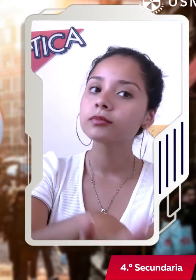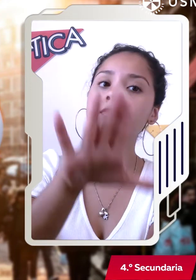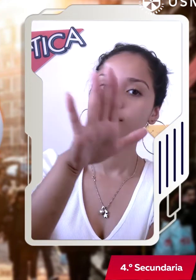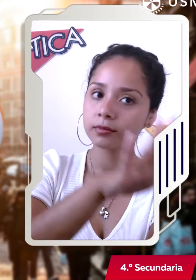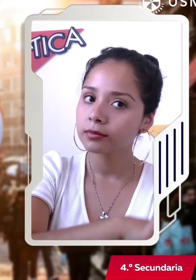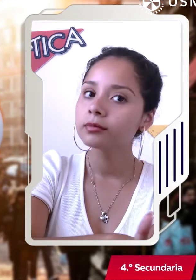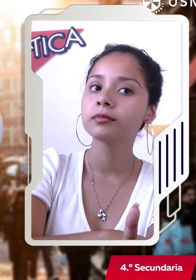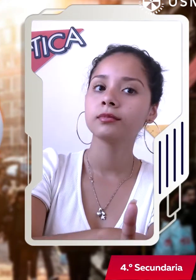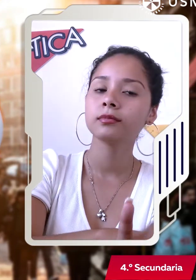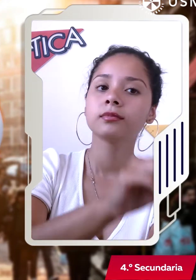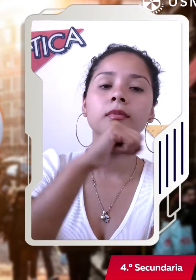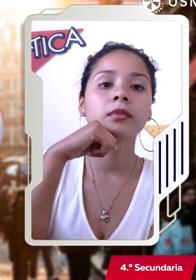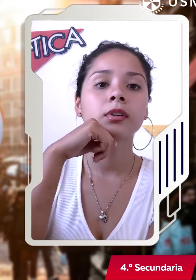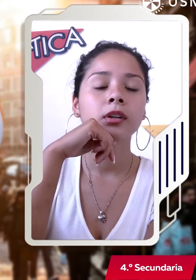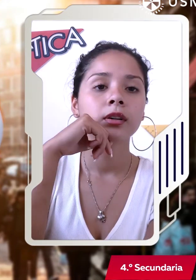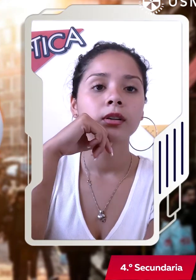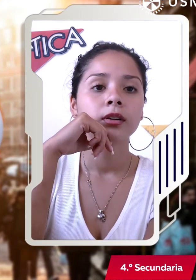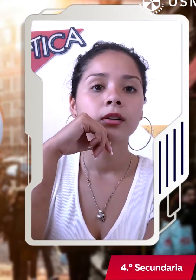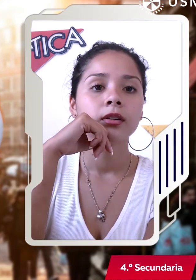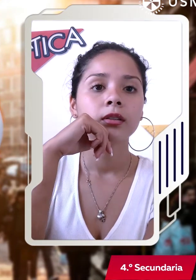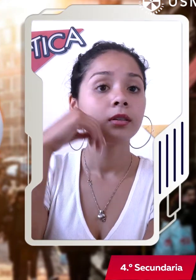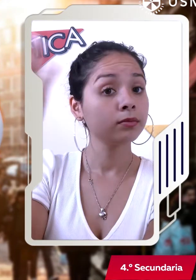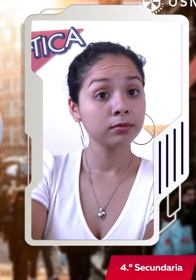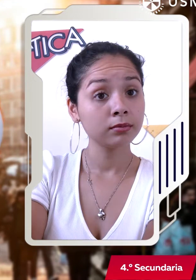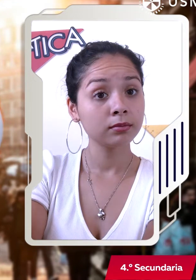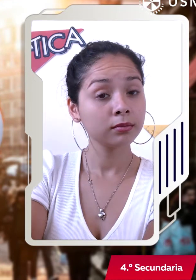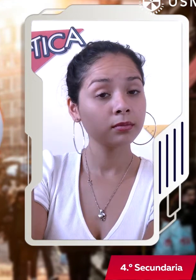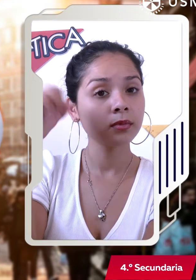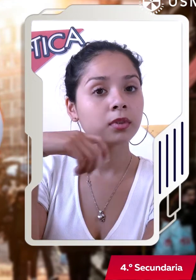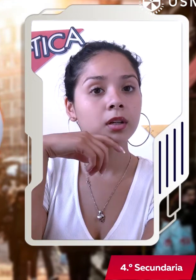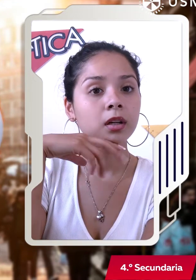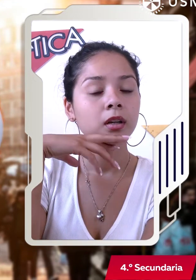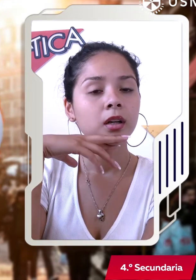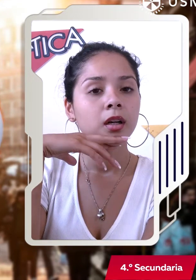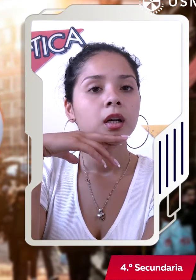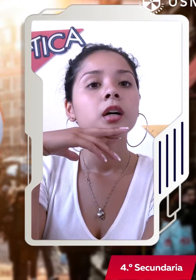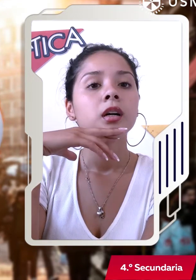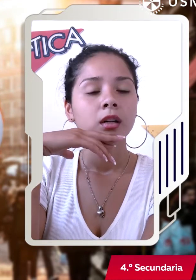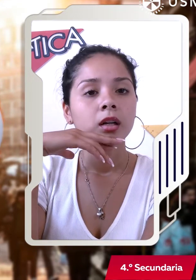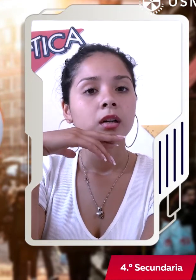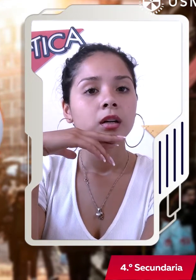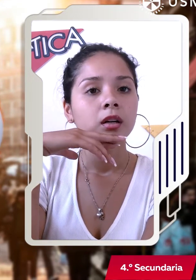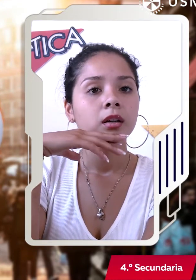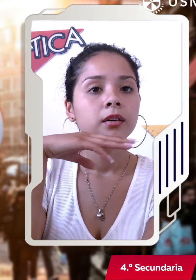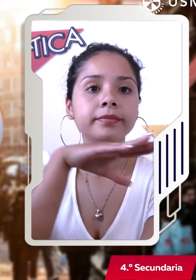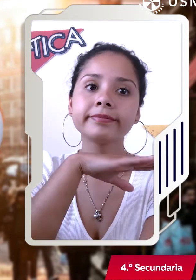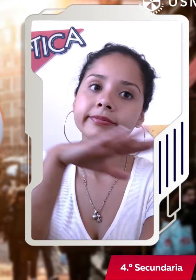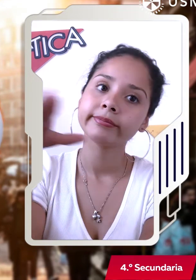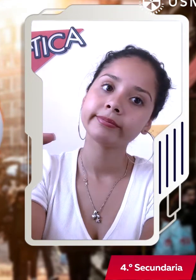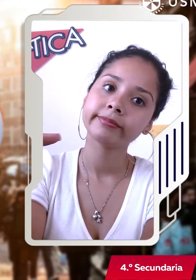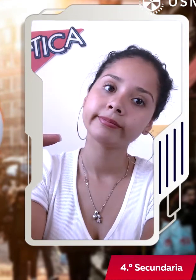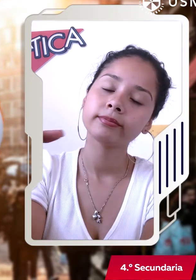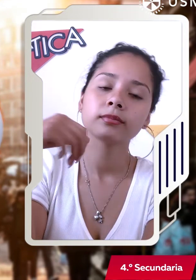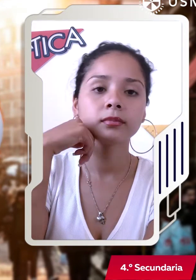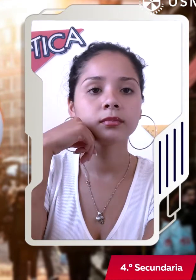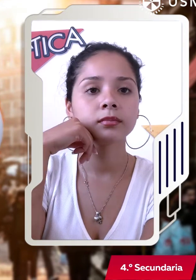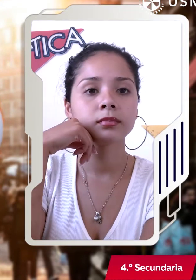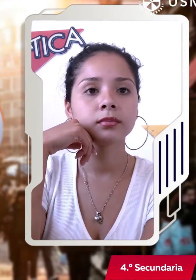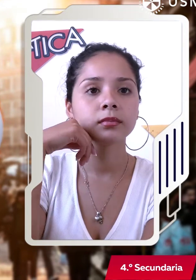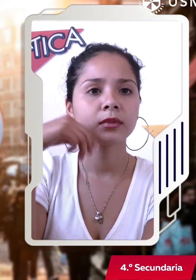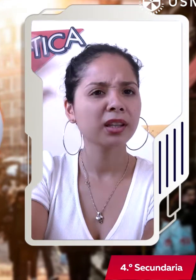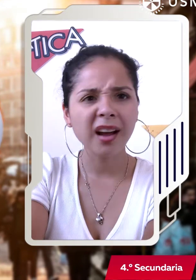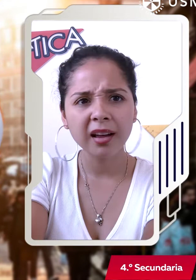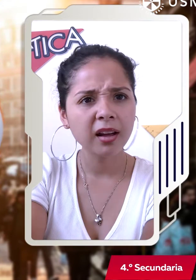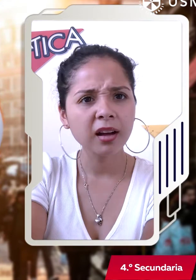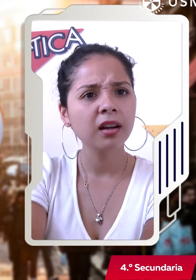Tranquilos yo armo la tienda de campaña pero pasa media hora y no termina 45 minutos y